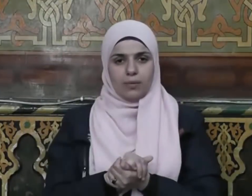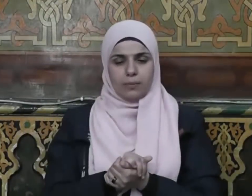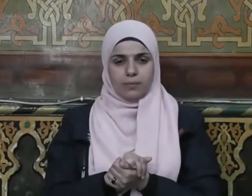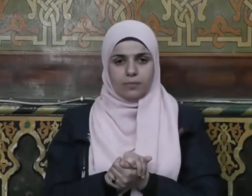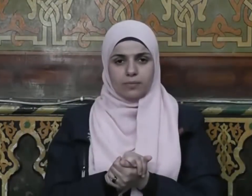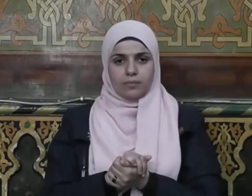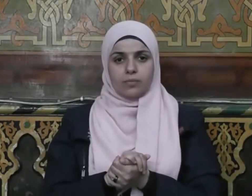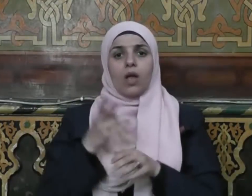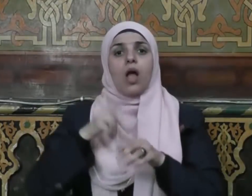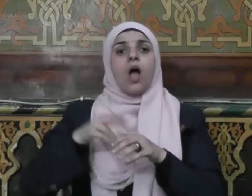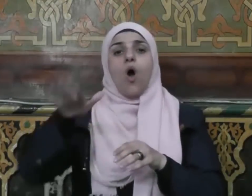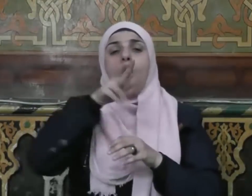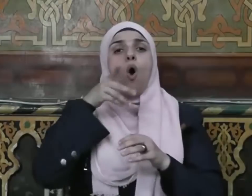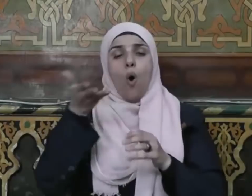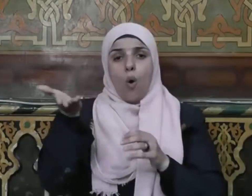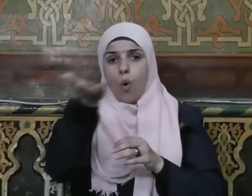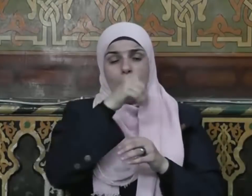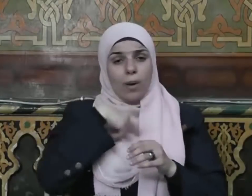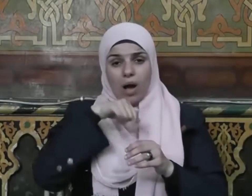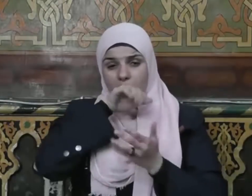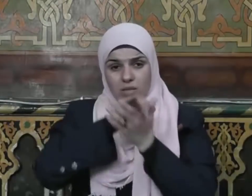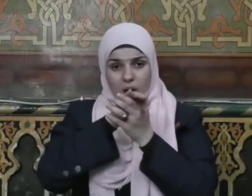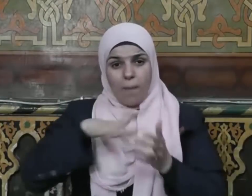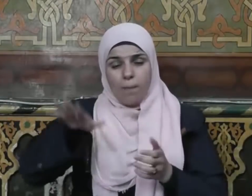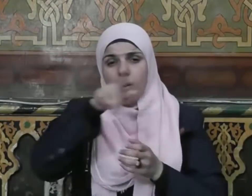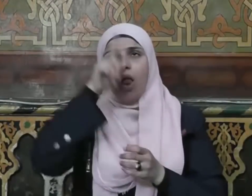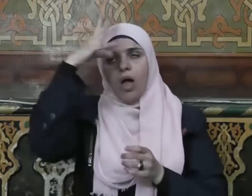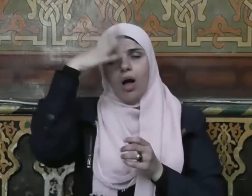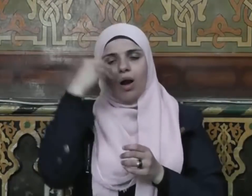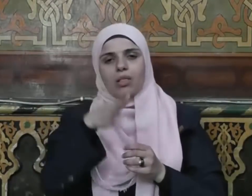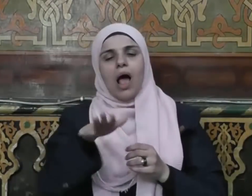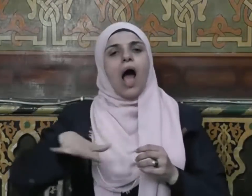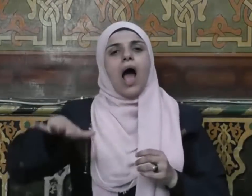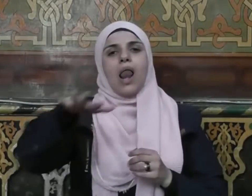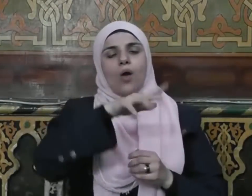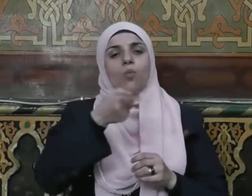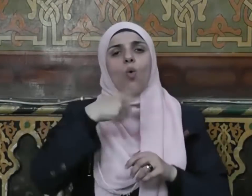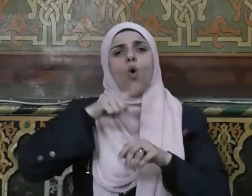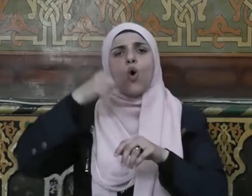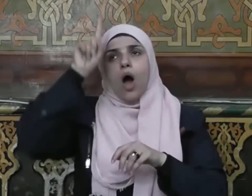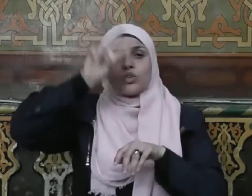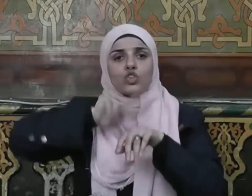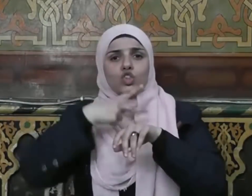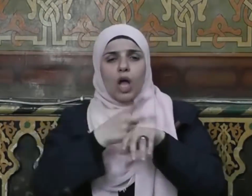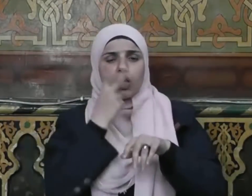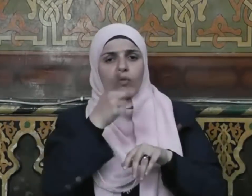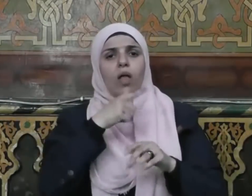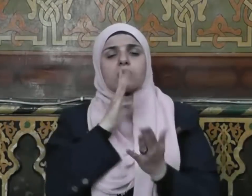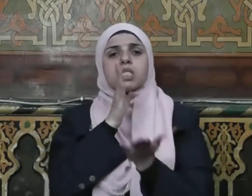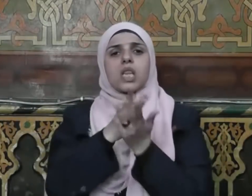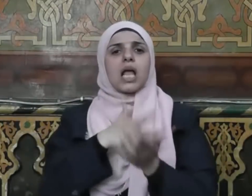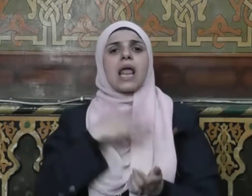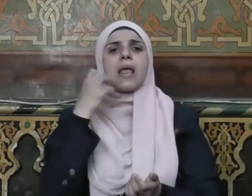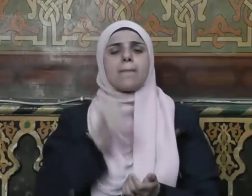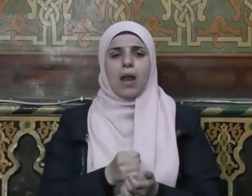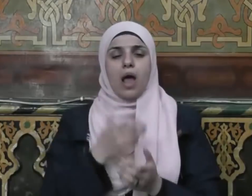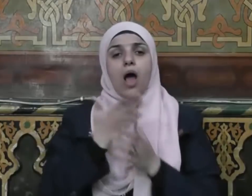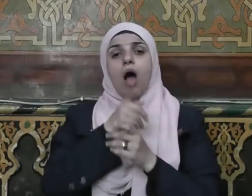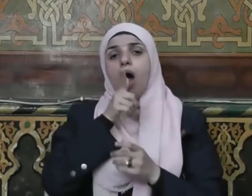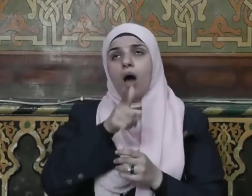فهم الذين رضي الله عز وجل عنهم وشهد لهم بصدق الإيمان حيث